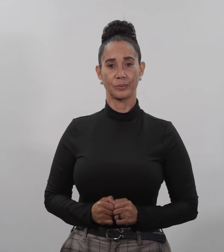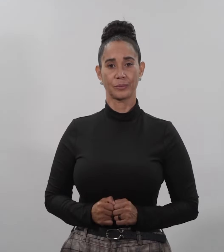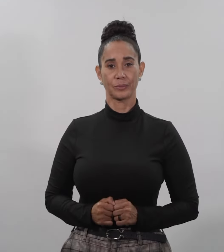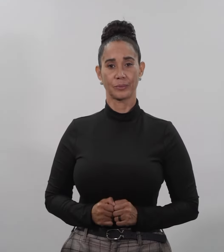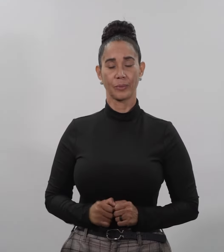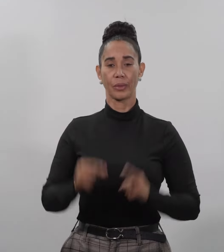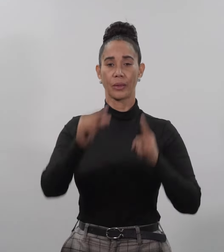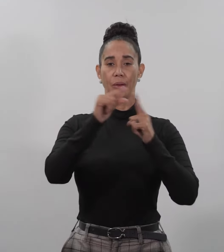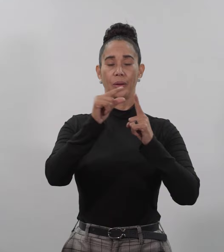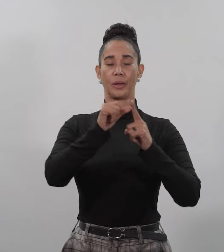Palabra del Señor